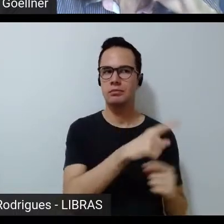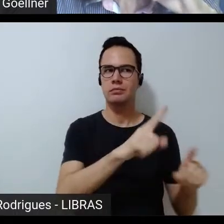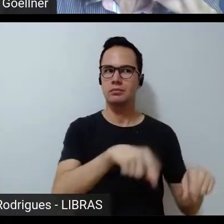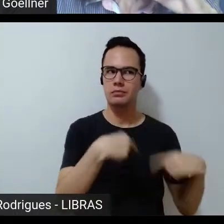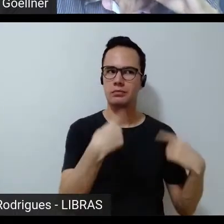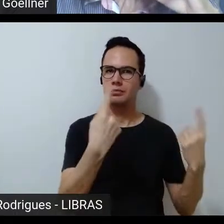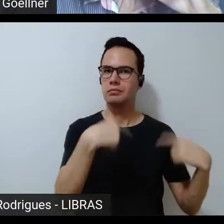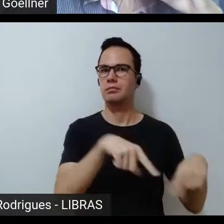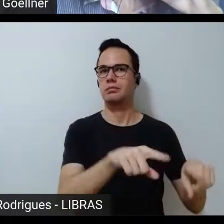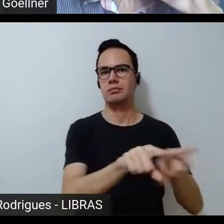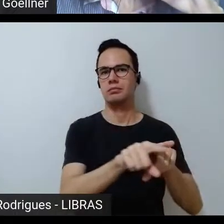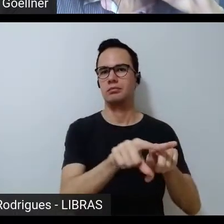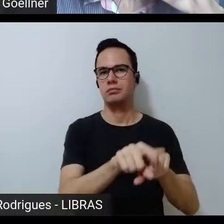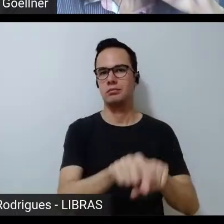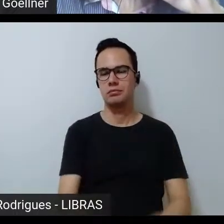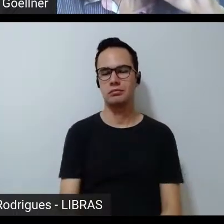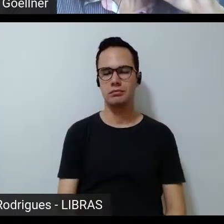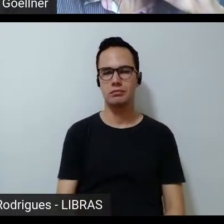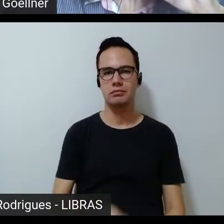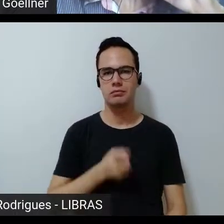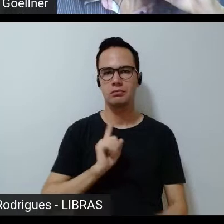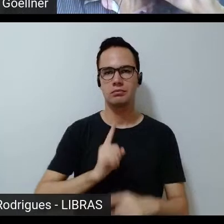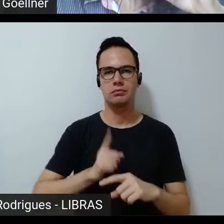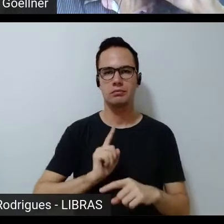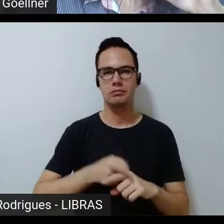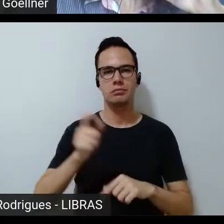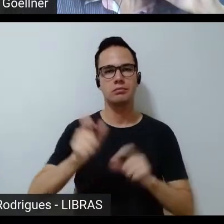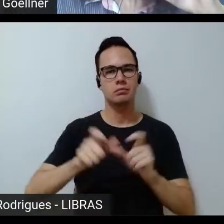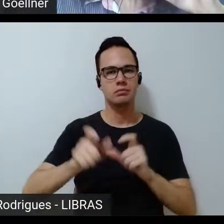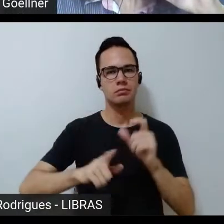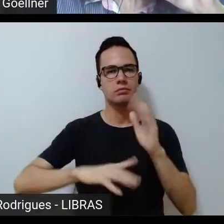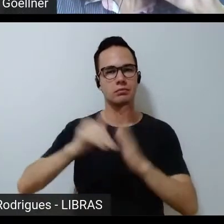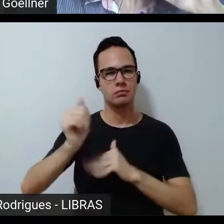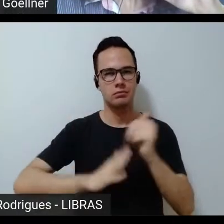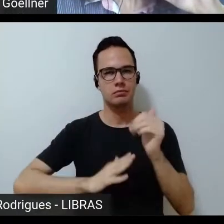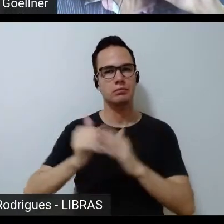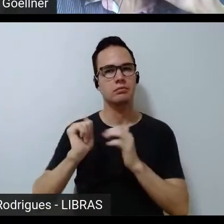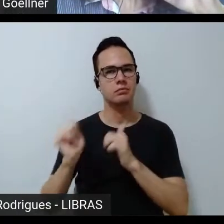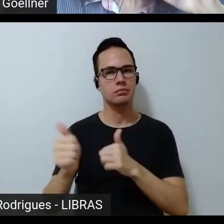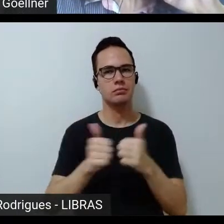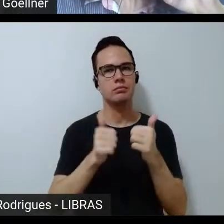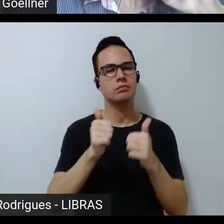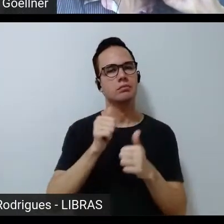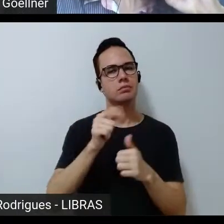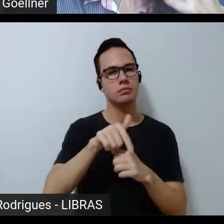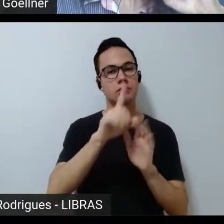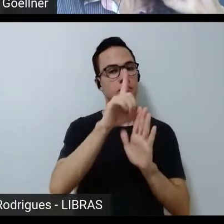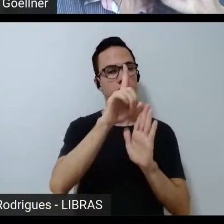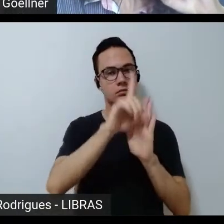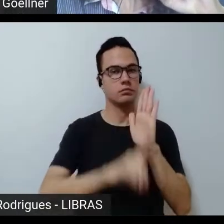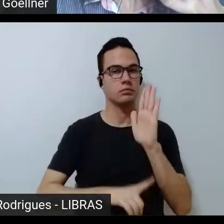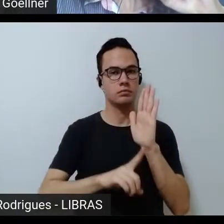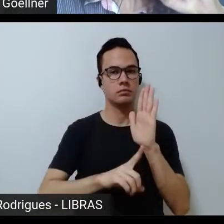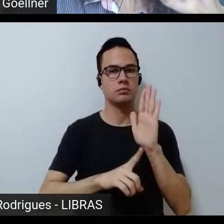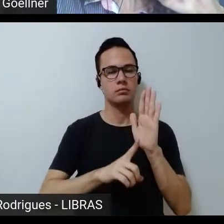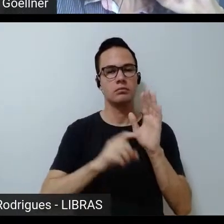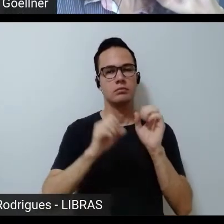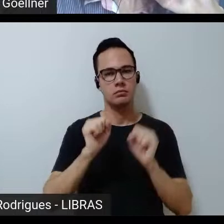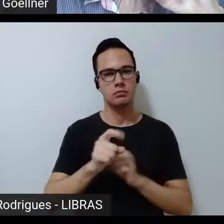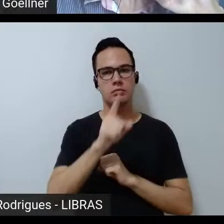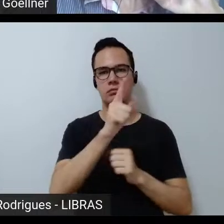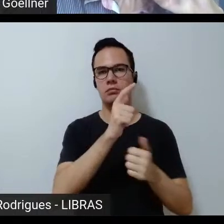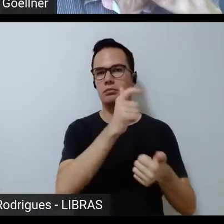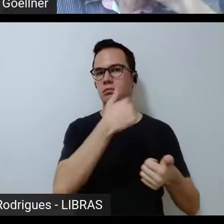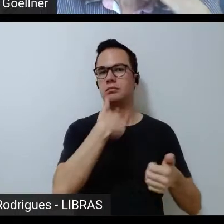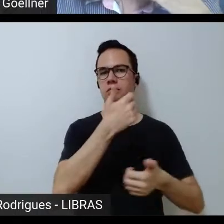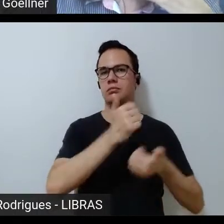por fogo amigo, porque as pessoas habilidosas elas têm tanto o direito de se tornarem atletas